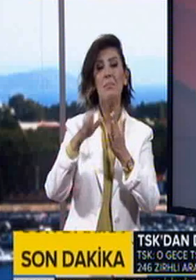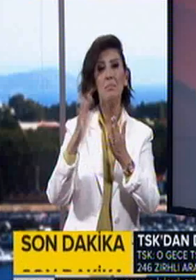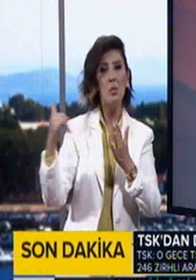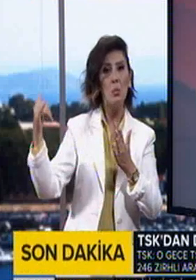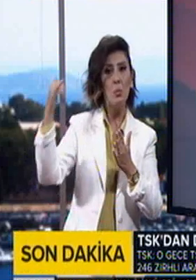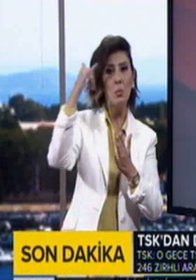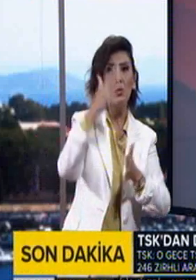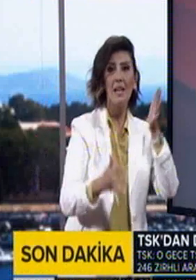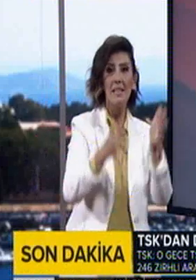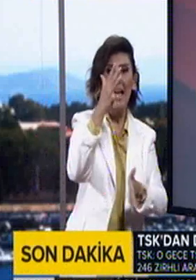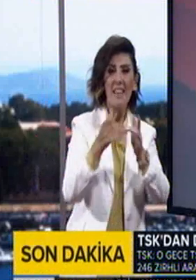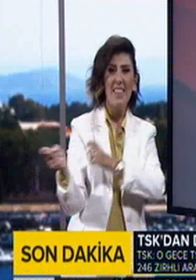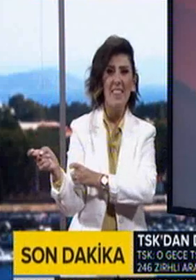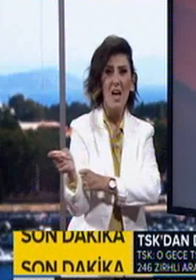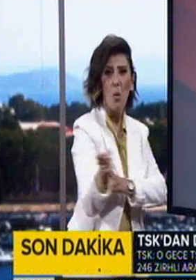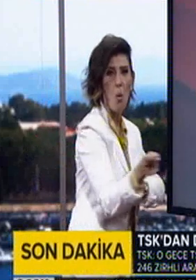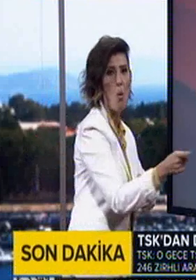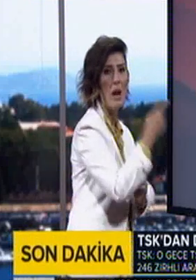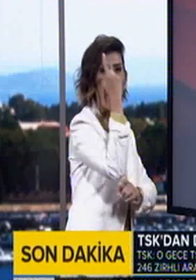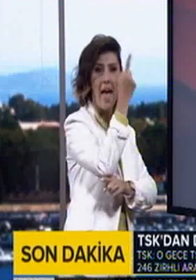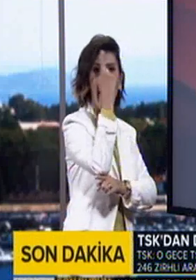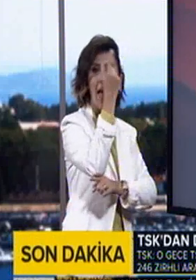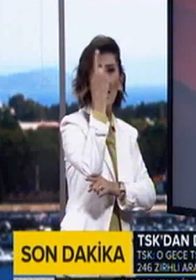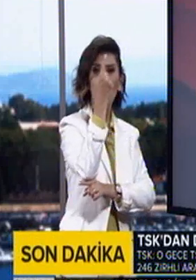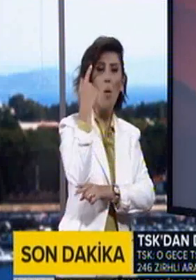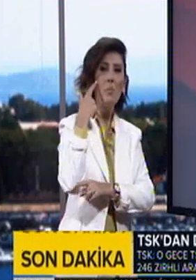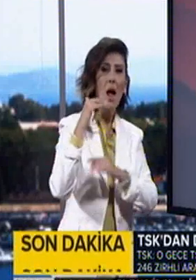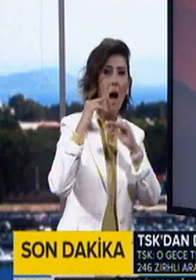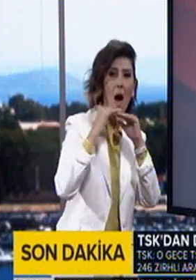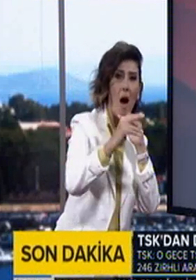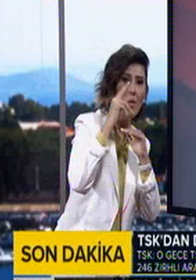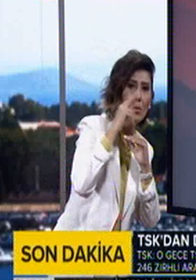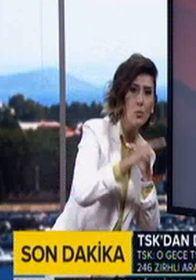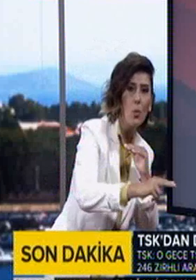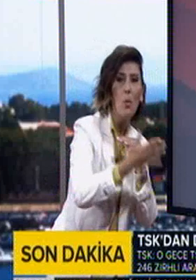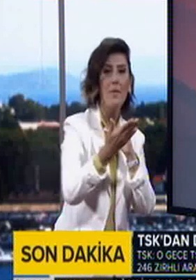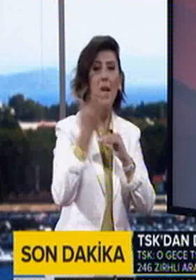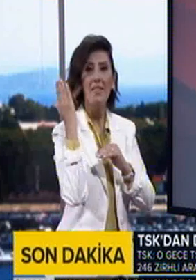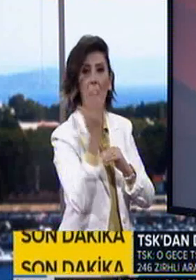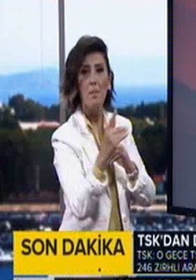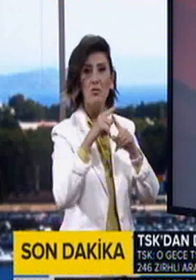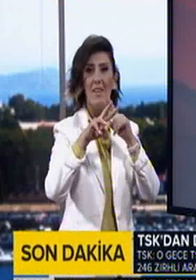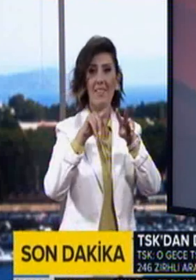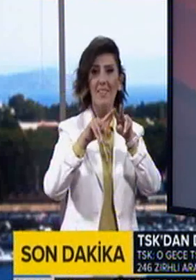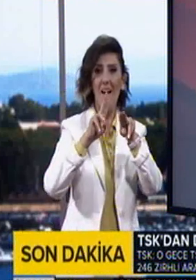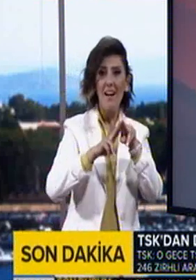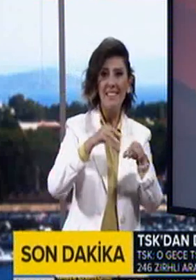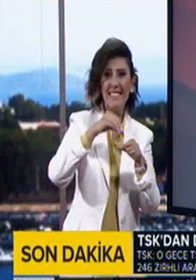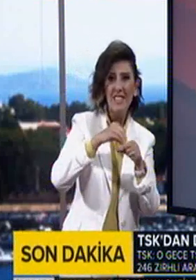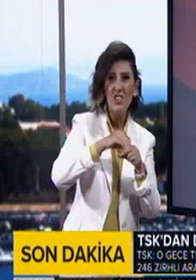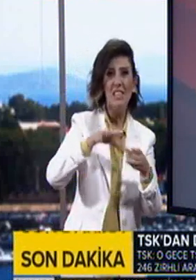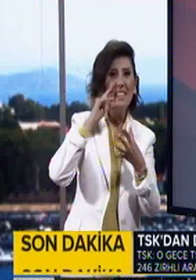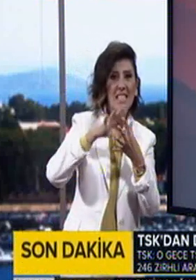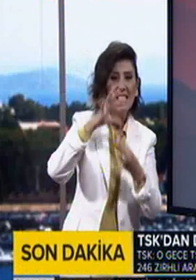edişi, helikopterlerden taranan halkın görüntüsü, darbecilerin tanklarıyla içerisinde insanların bulunduğu araçları ezerken çekilen